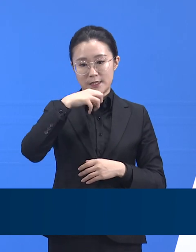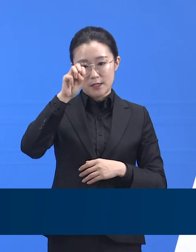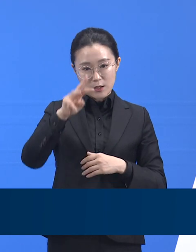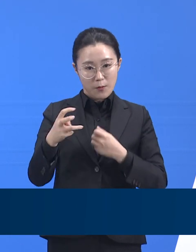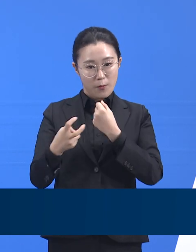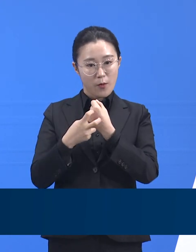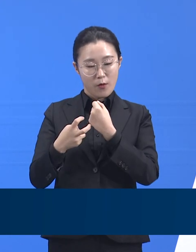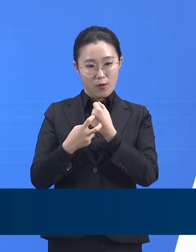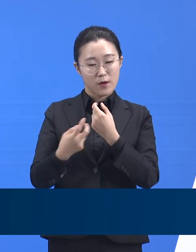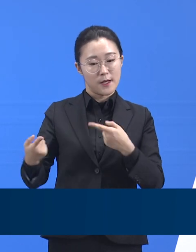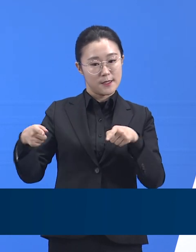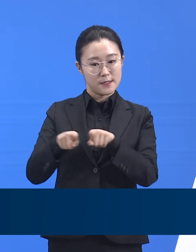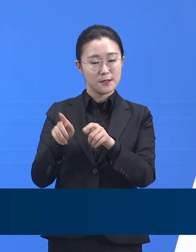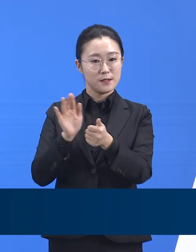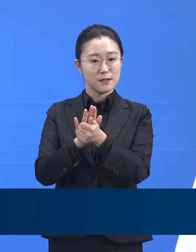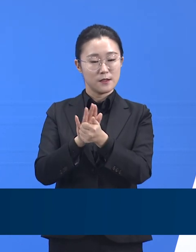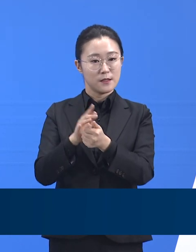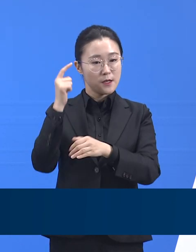감사드립니다.